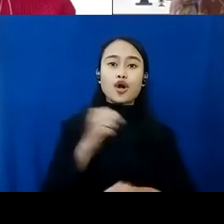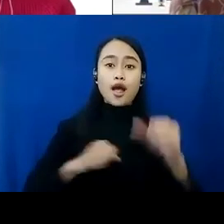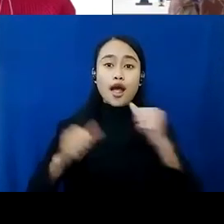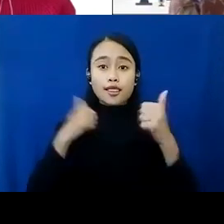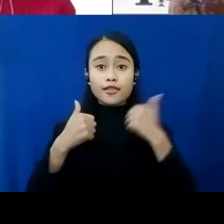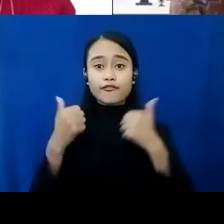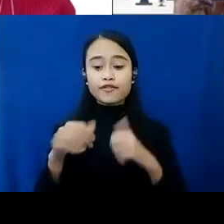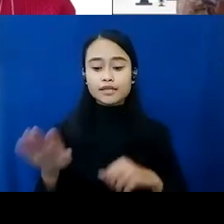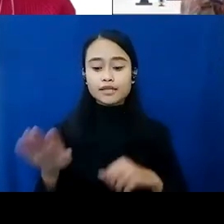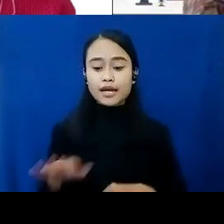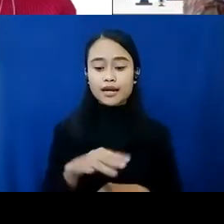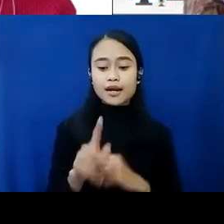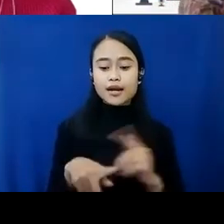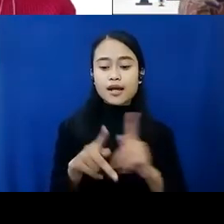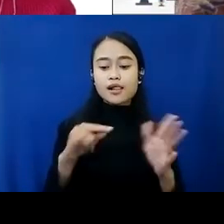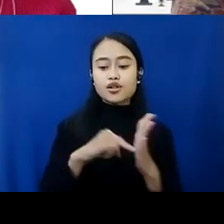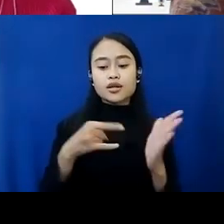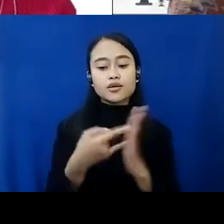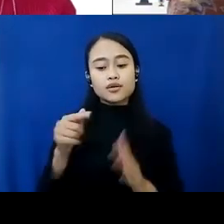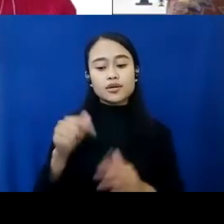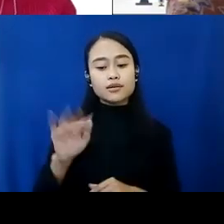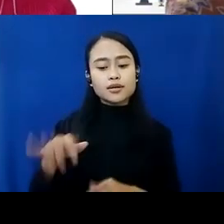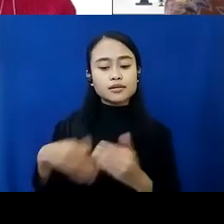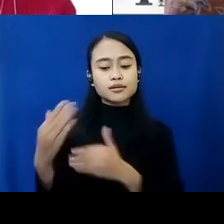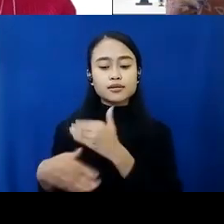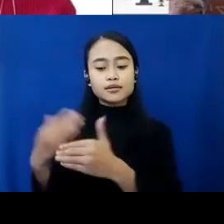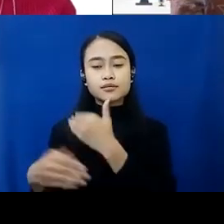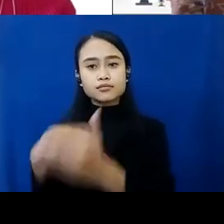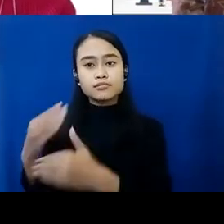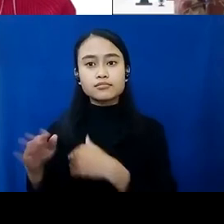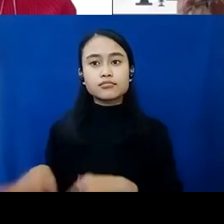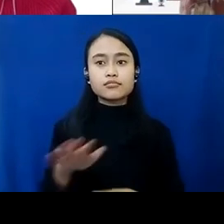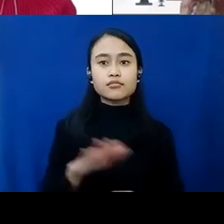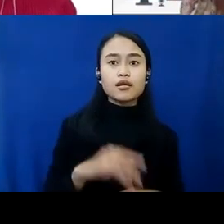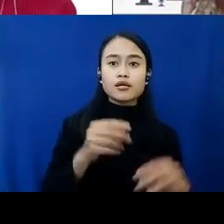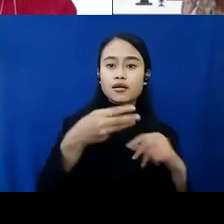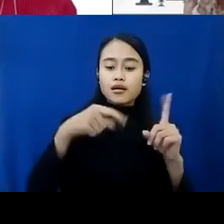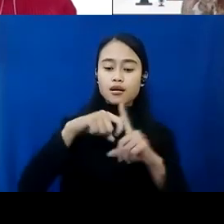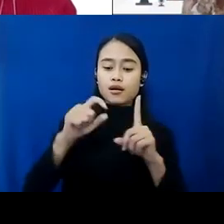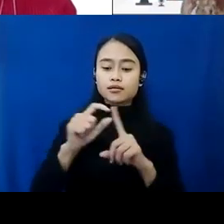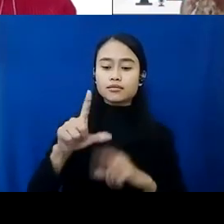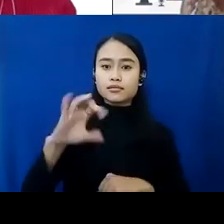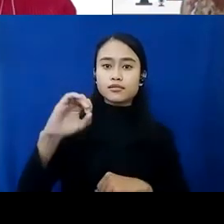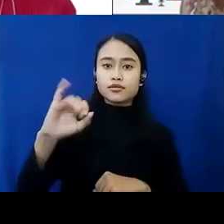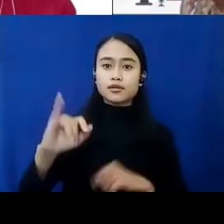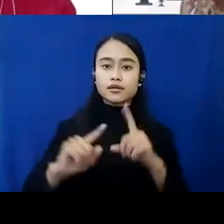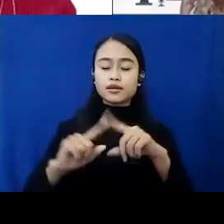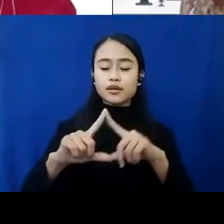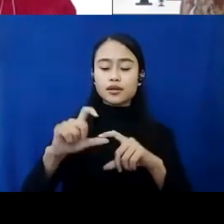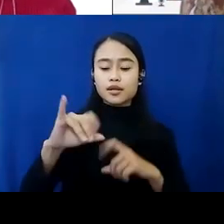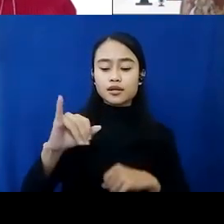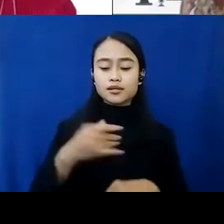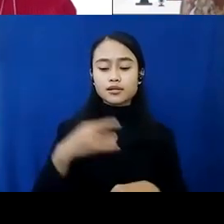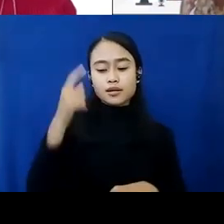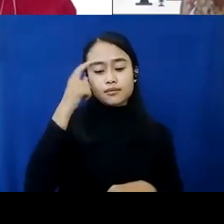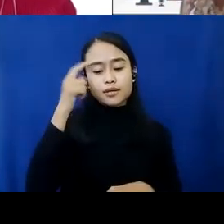teknologi ini masih terus saja menyebabkan anak-anak mengalami eksploitasi saya pikir itu kalau hasil surveinya jadi hasil survei dan